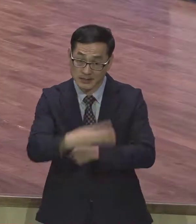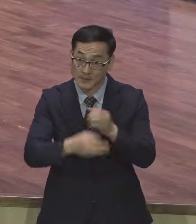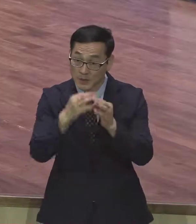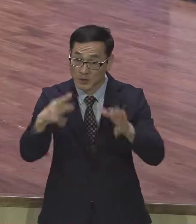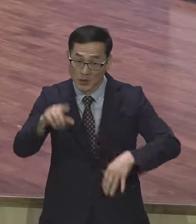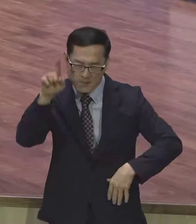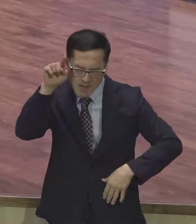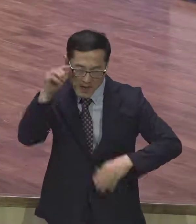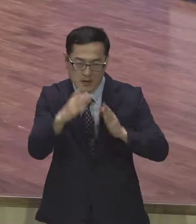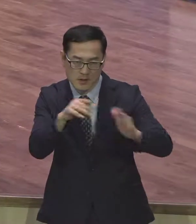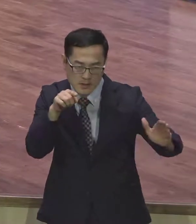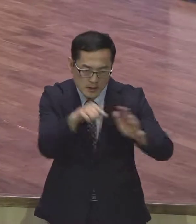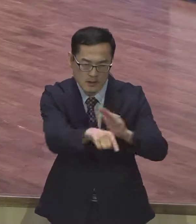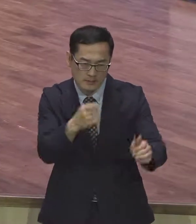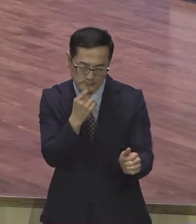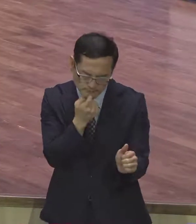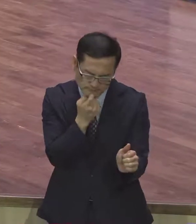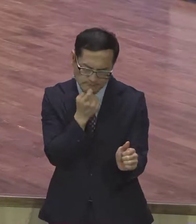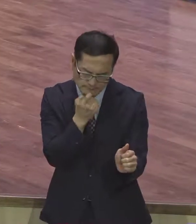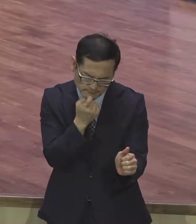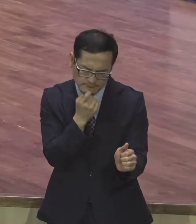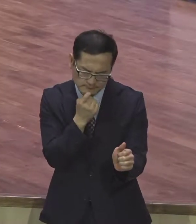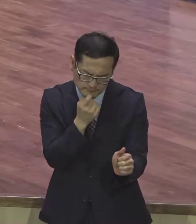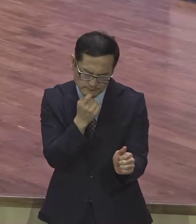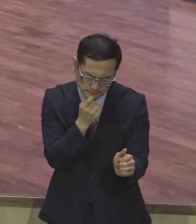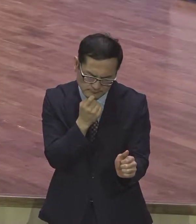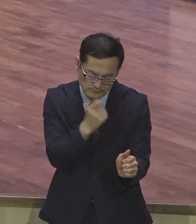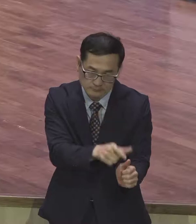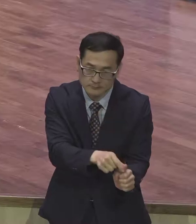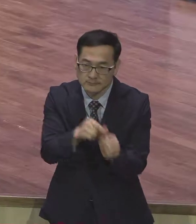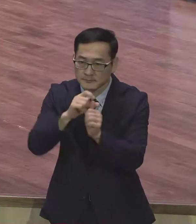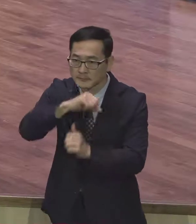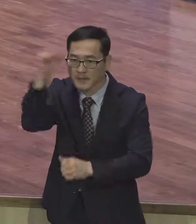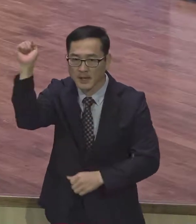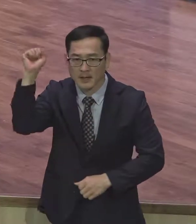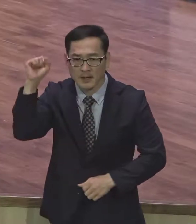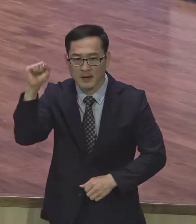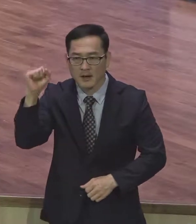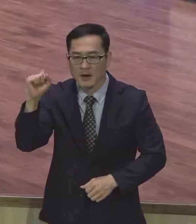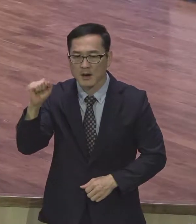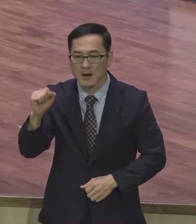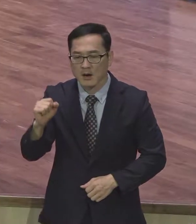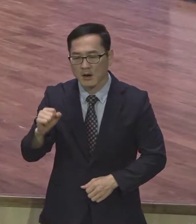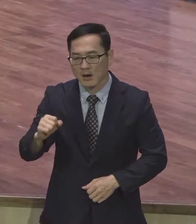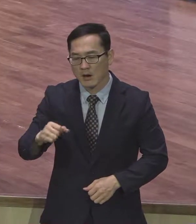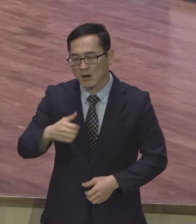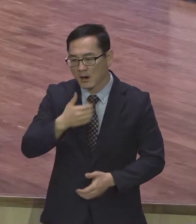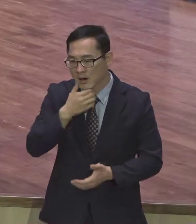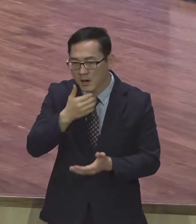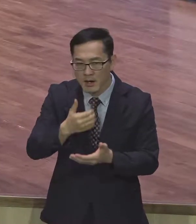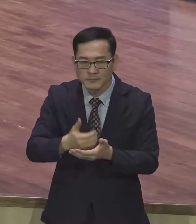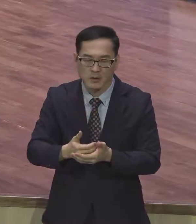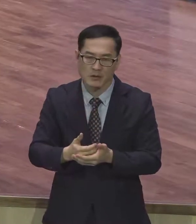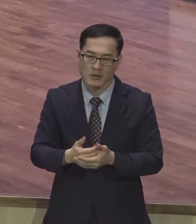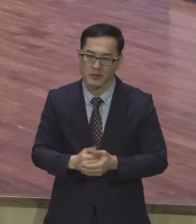개요히 그렇게 건져내오는 모습들이 너무나 감격스럽고 하나님의 나라가